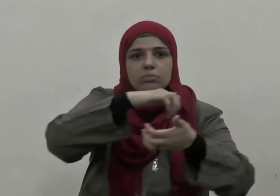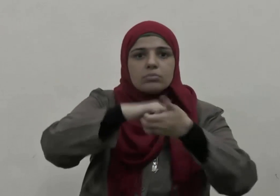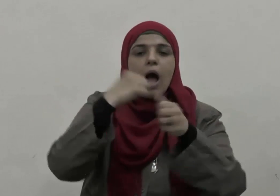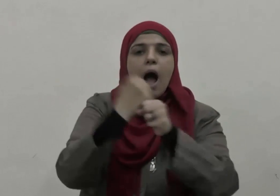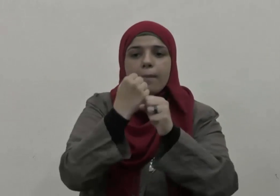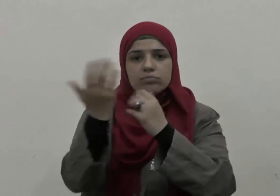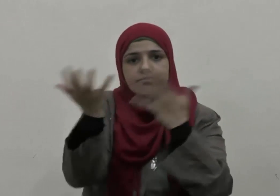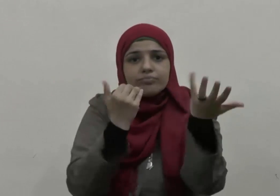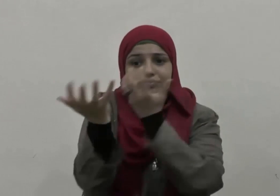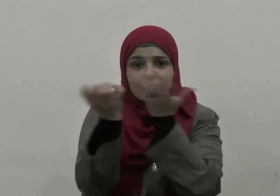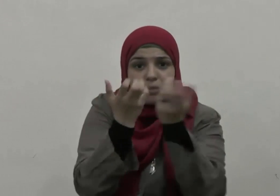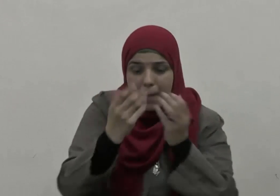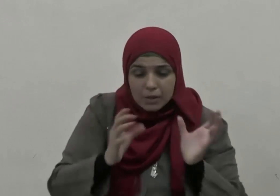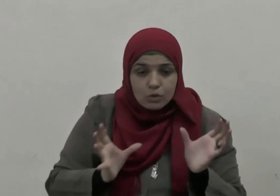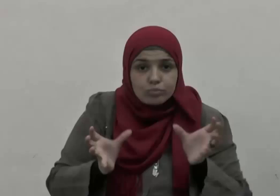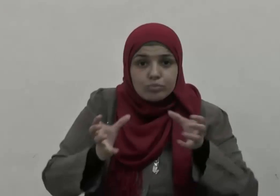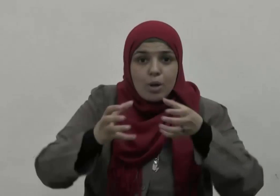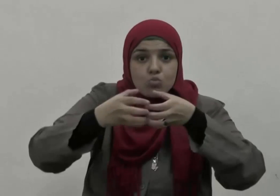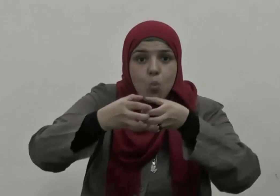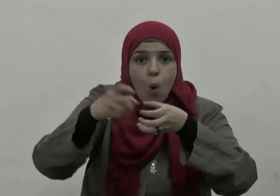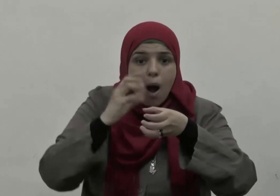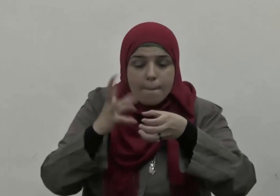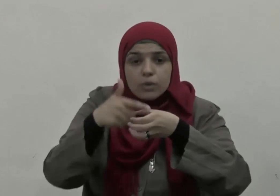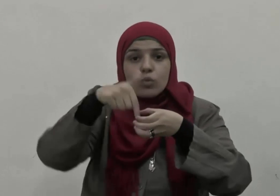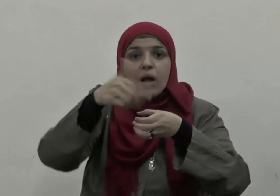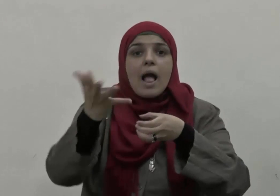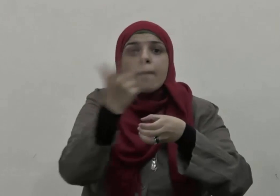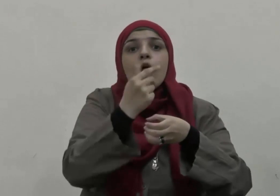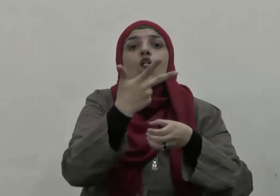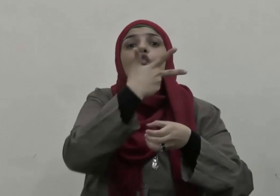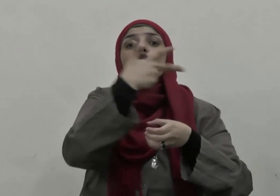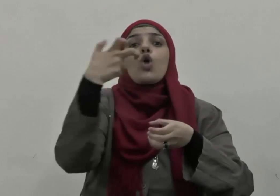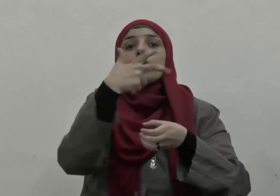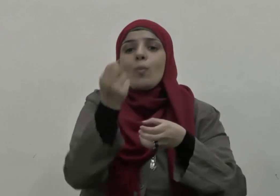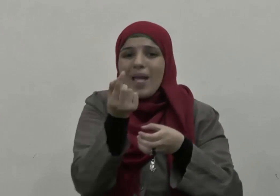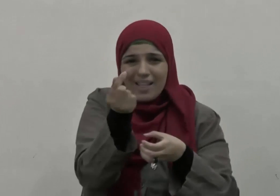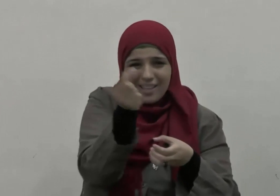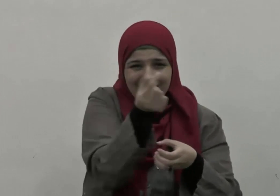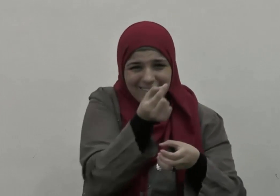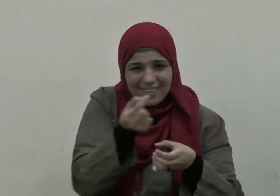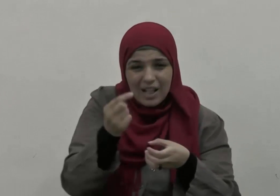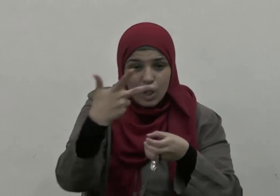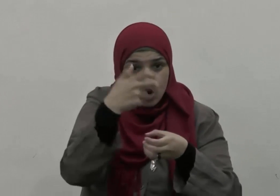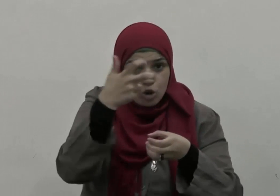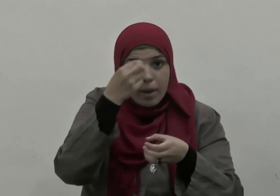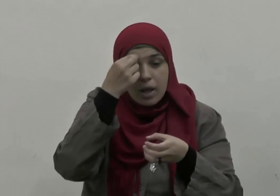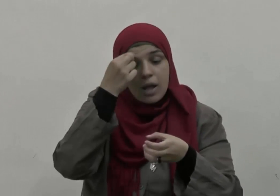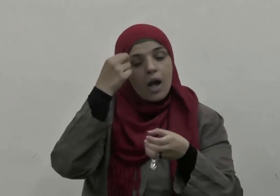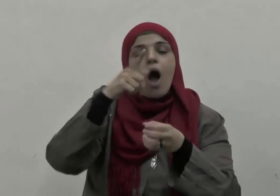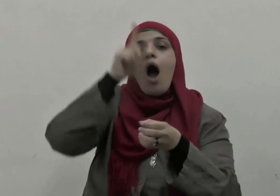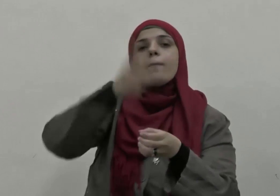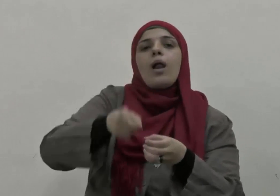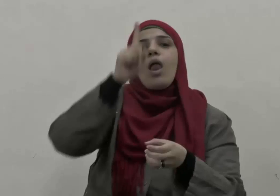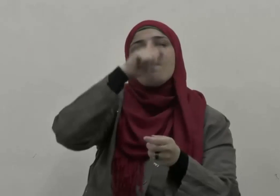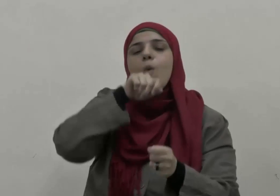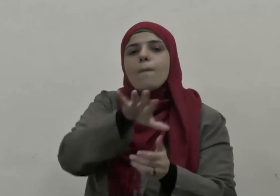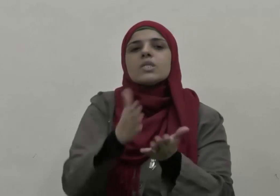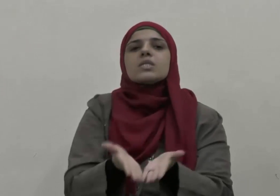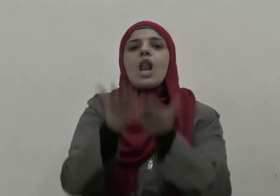حتى إذا اجتمعت لي ثلاثمائة فسيلة فأمرني رسول الله صلى